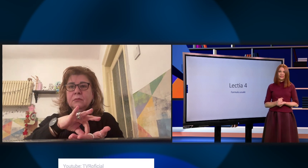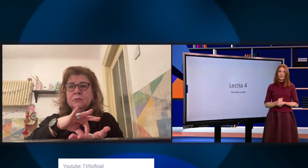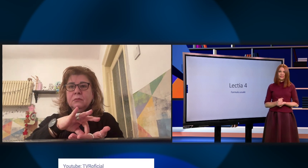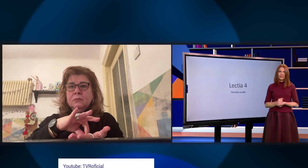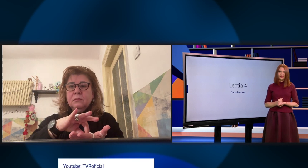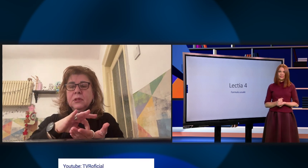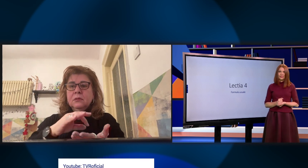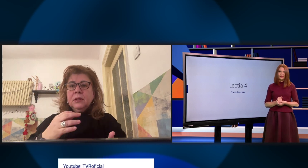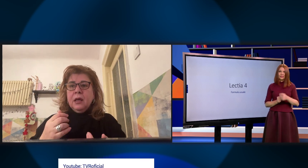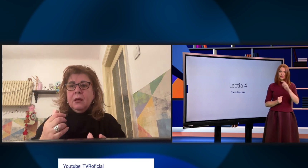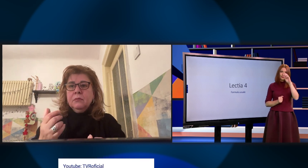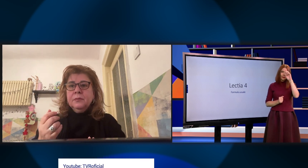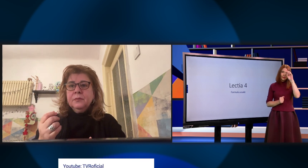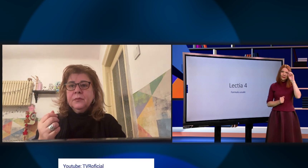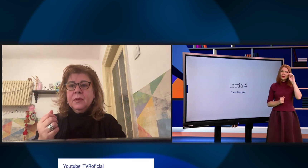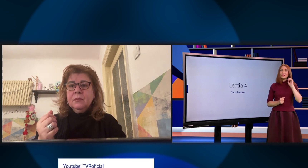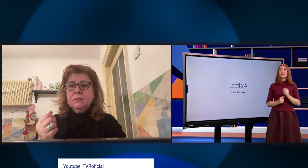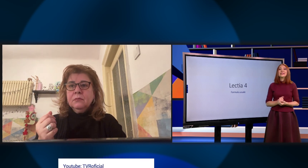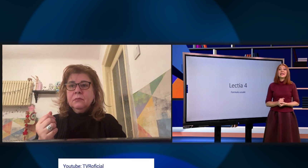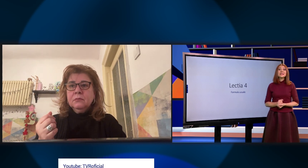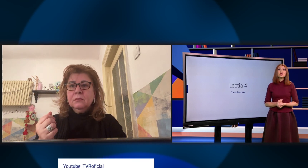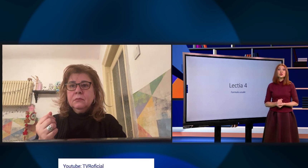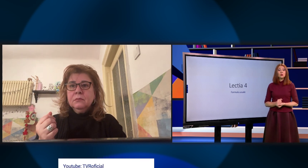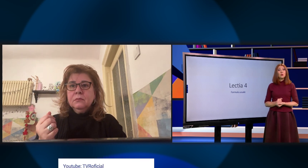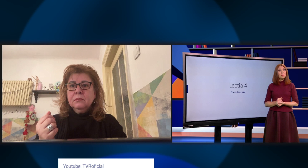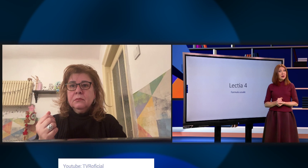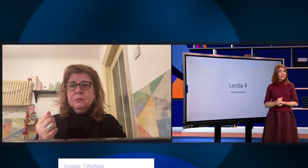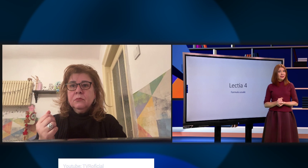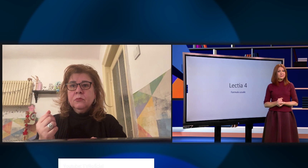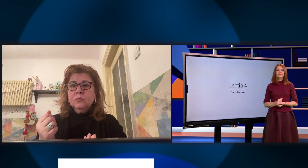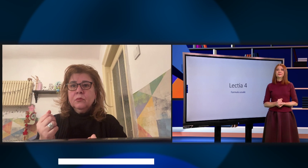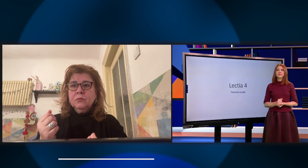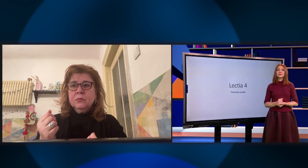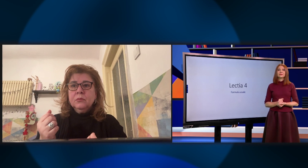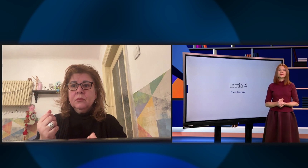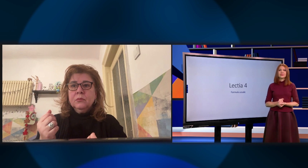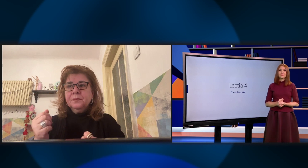data... De... 31 martie.